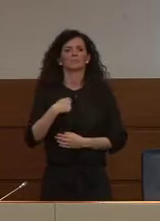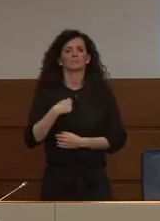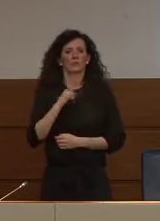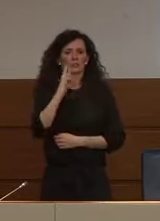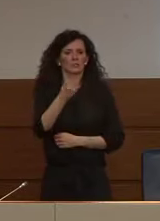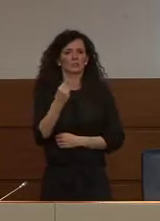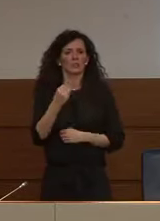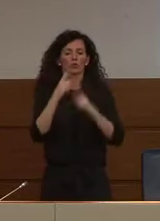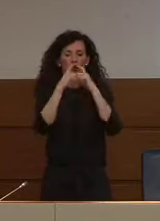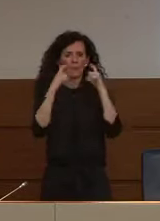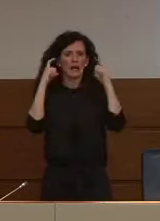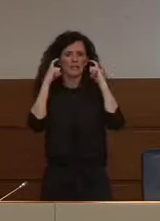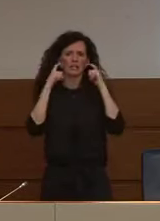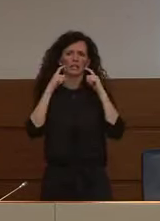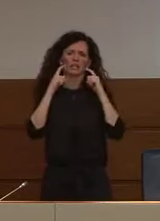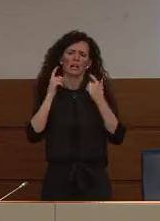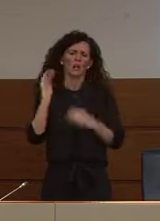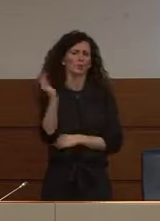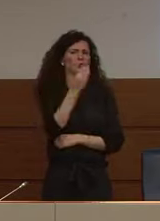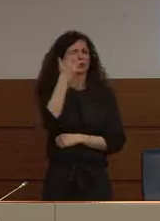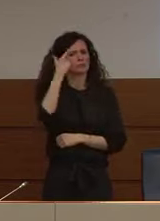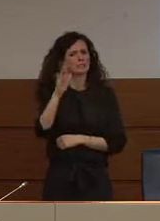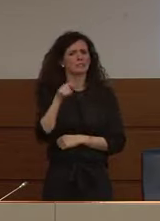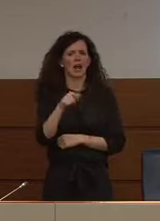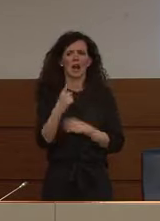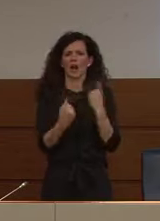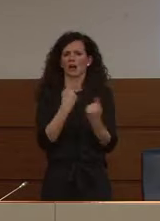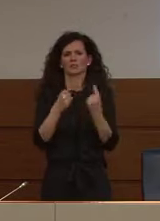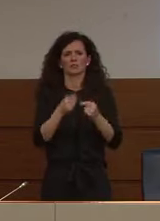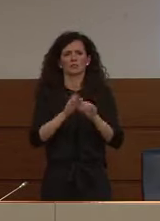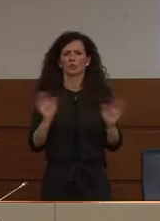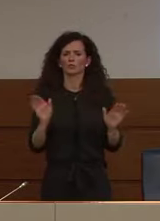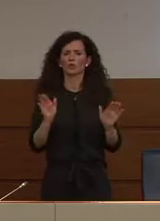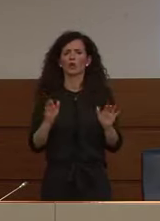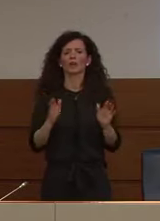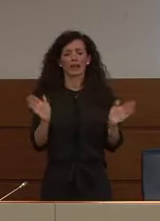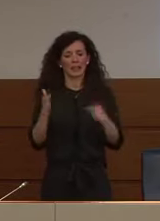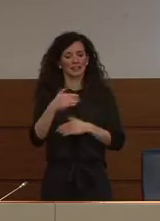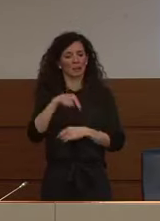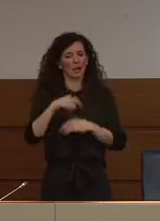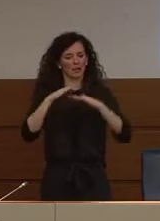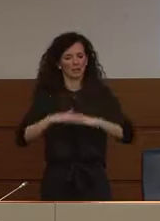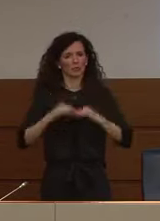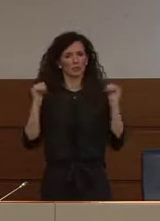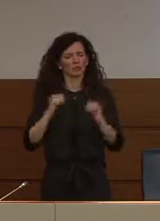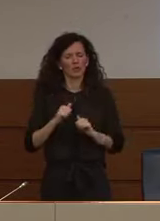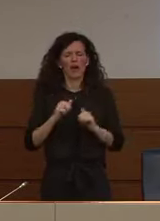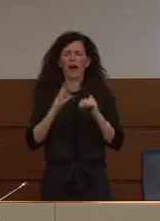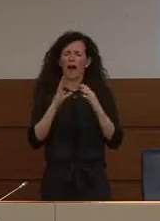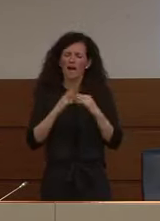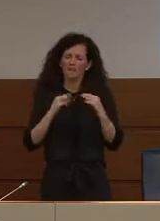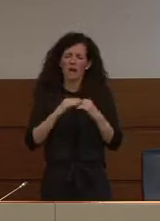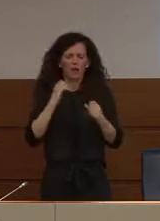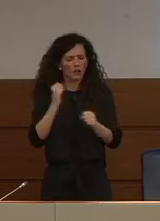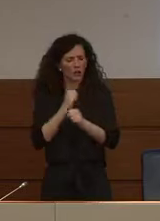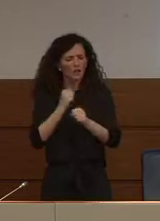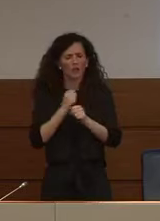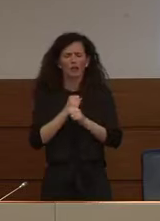delle mascherine è nota a tutti e che il dipartimento ha fatto di tutto per